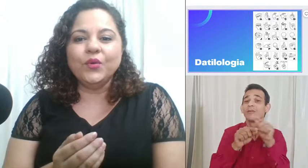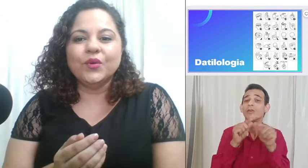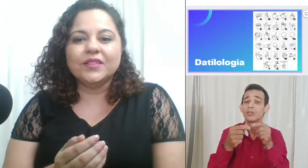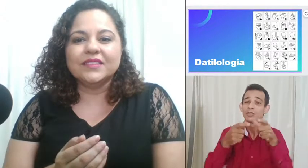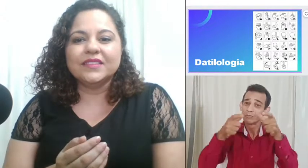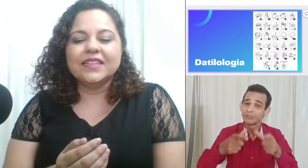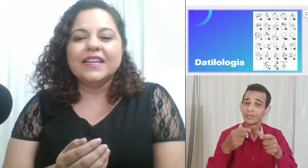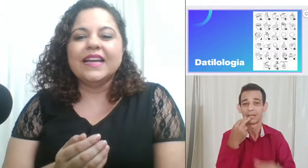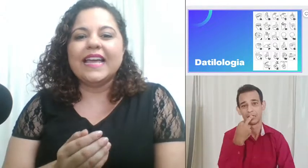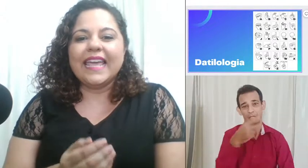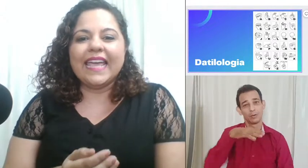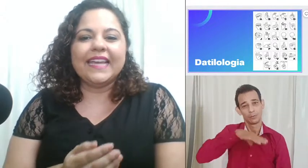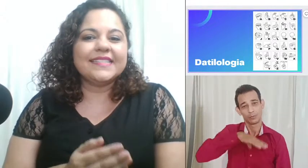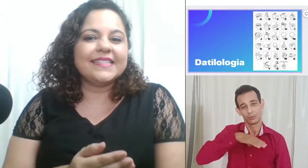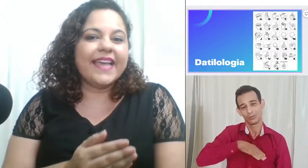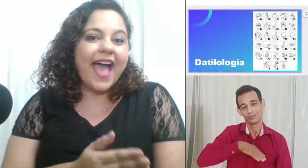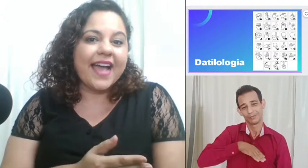-N-C-A